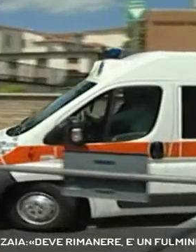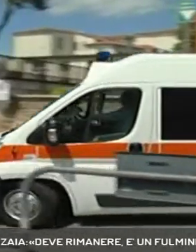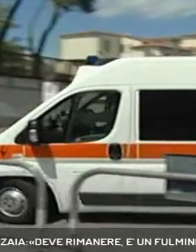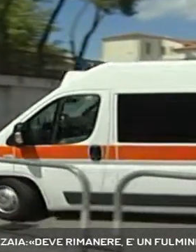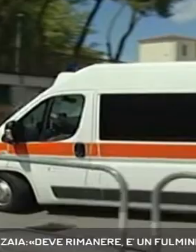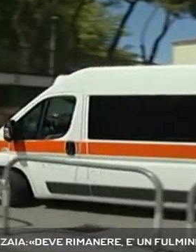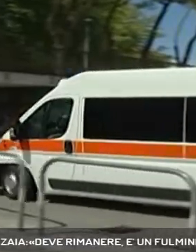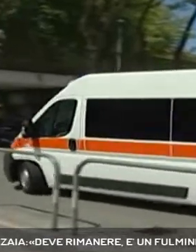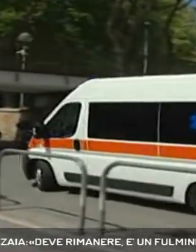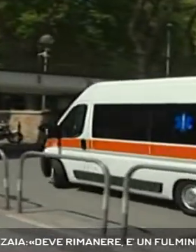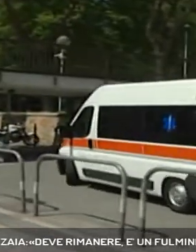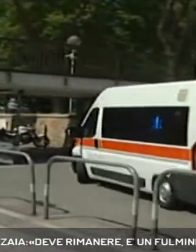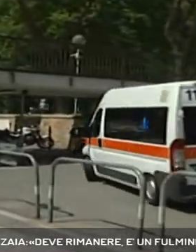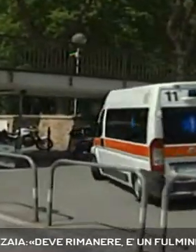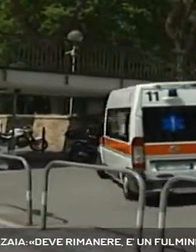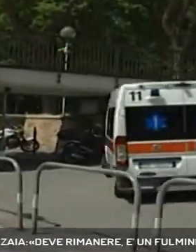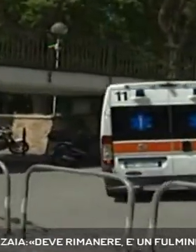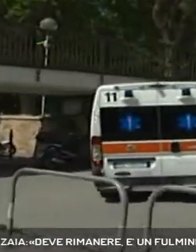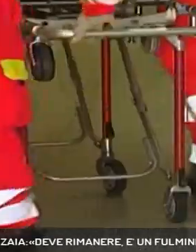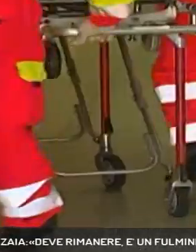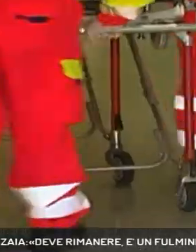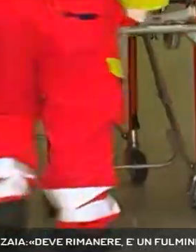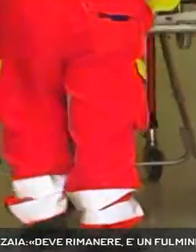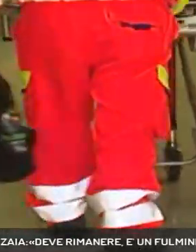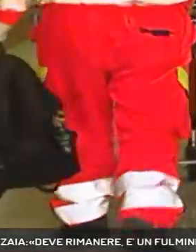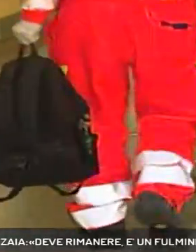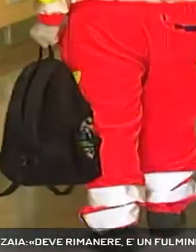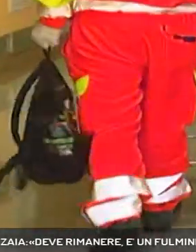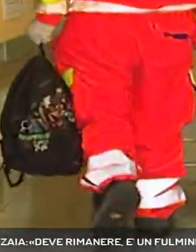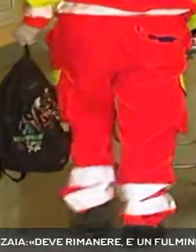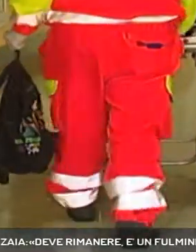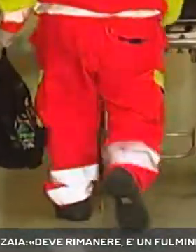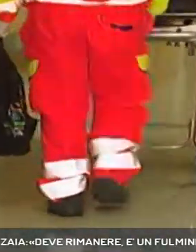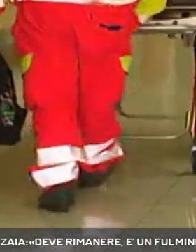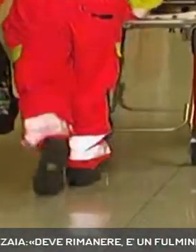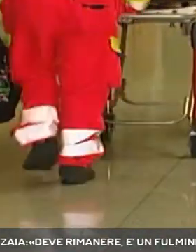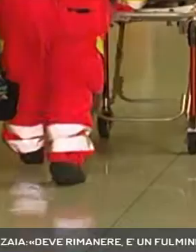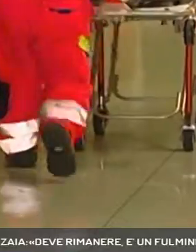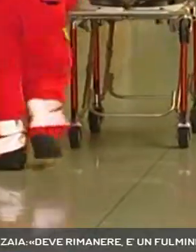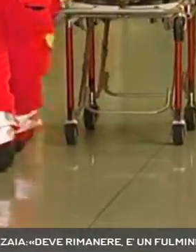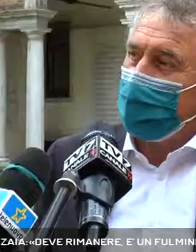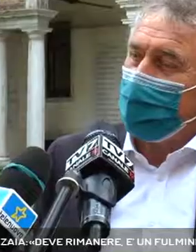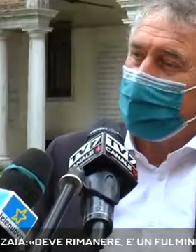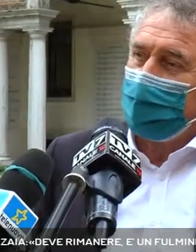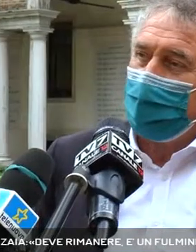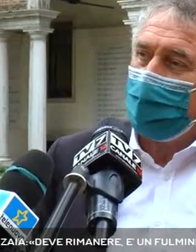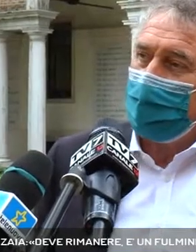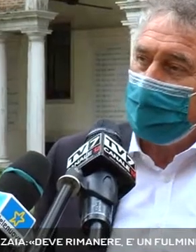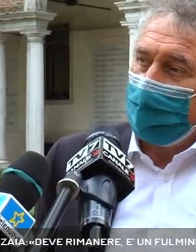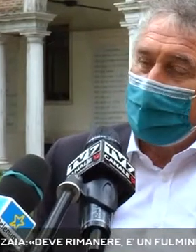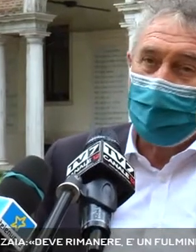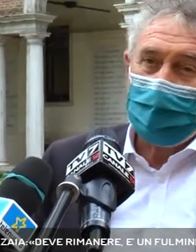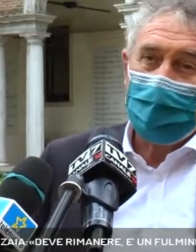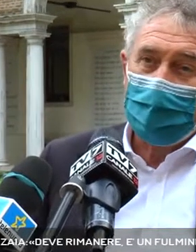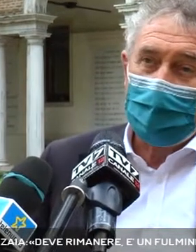sbagliato. Pensare che io possa mettere in discussione Flora e l'azienda ospedaliera di Padova continua Zaia. C'è poi l'aspetto burocratico,